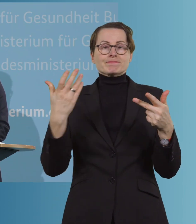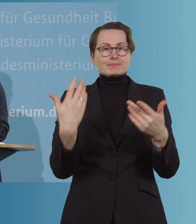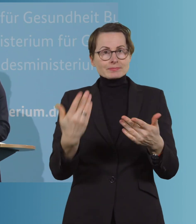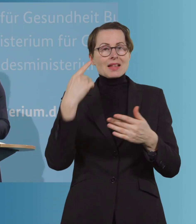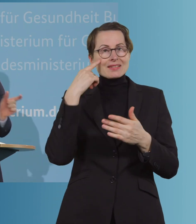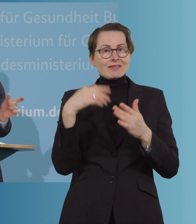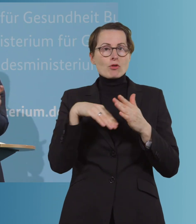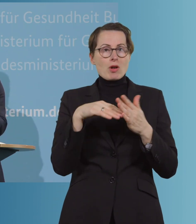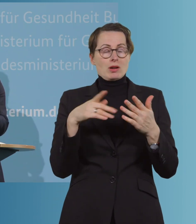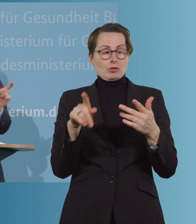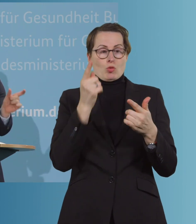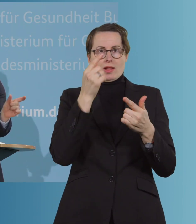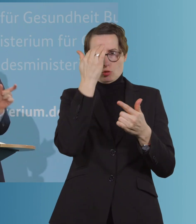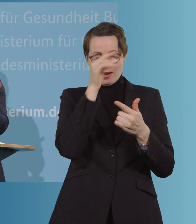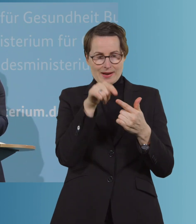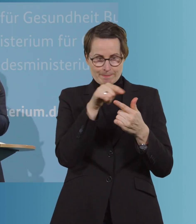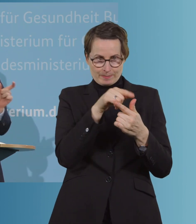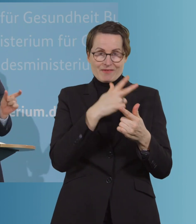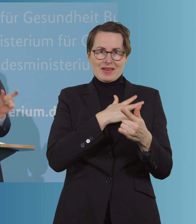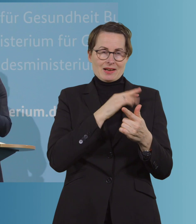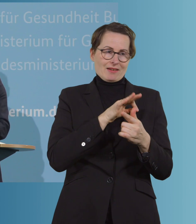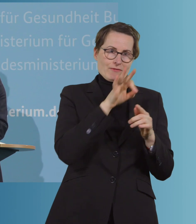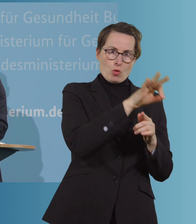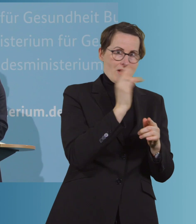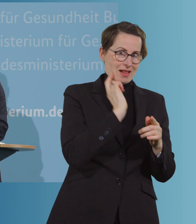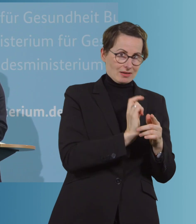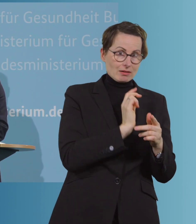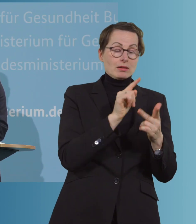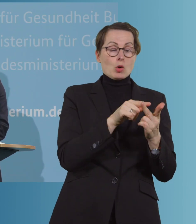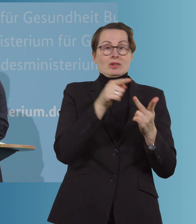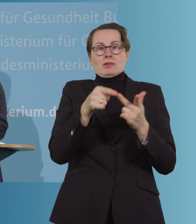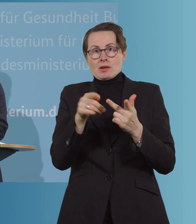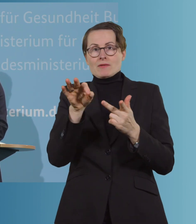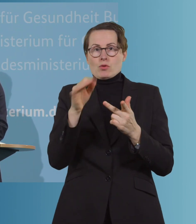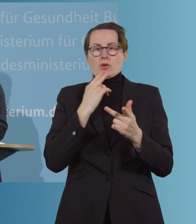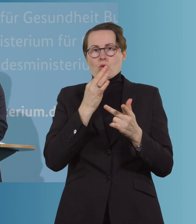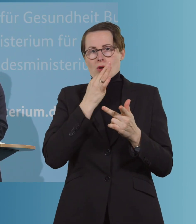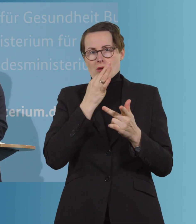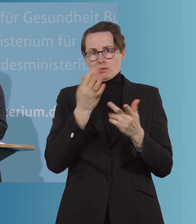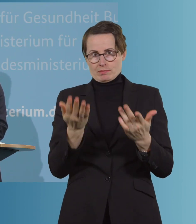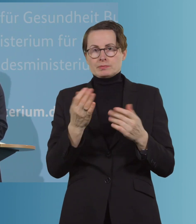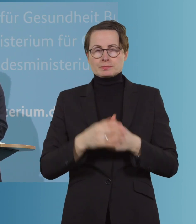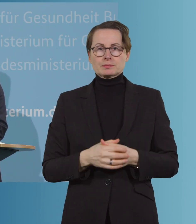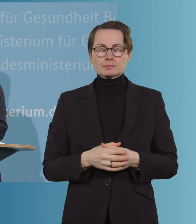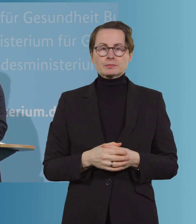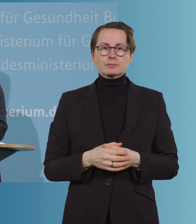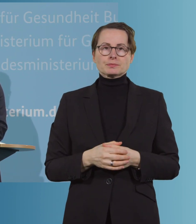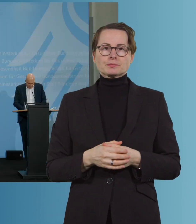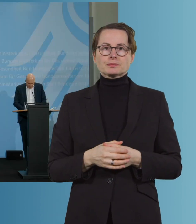vorrangig genau die jeweiligen Gruppen, Altersgruppen mit den jeweiligen Impfstoffen zu impfen. Basile Wegener von